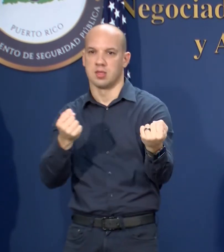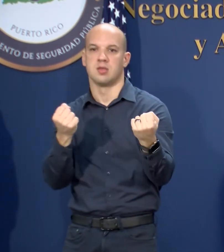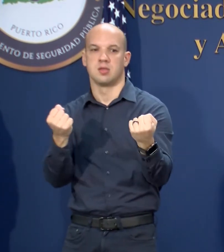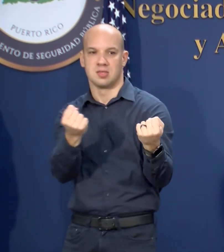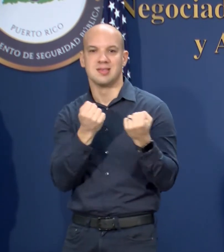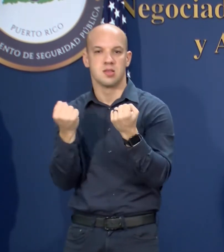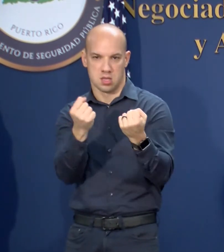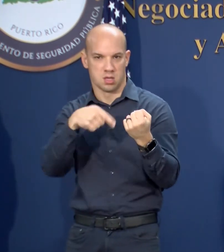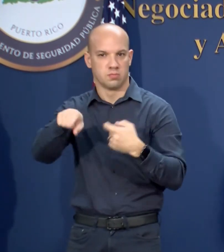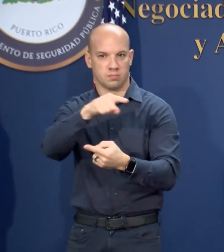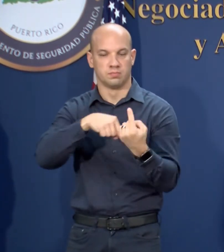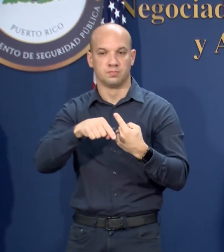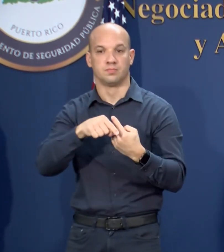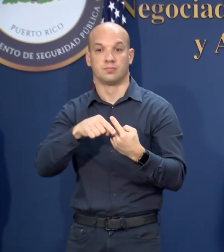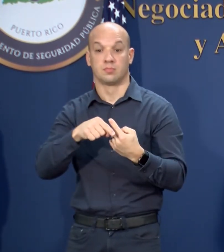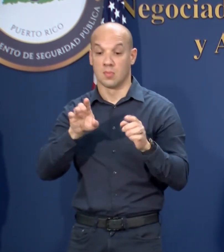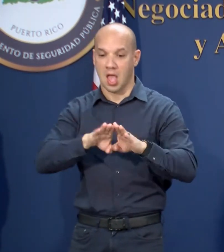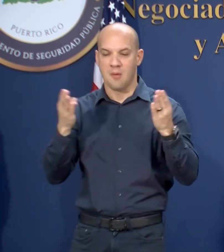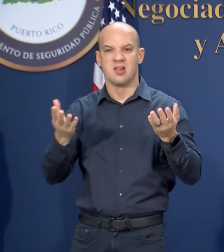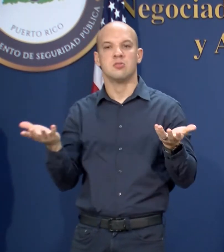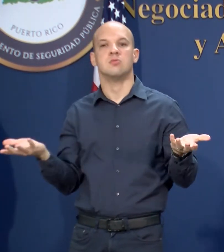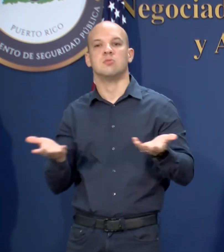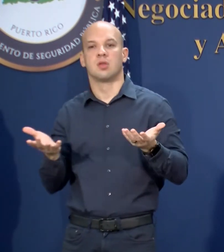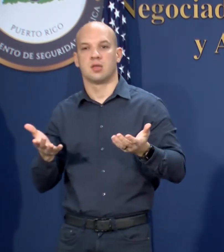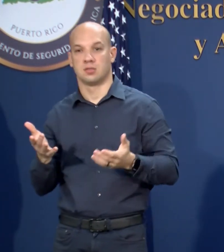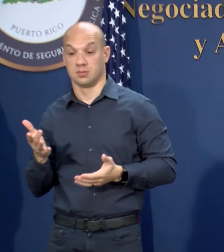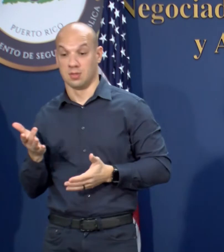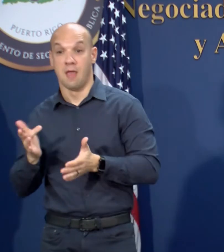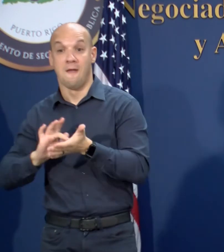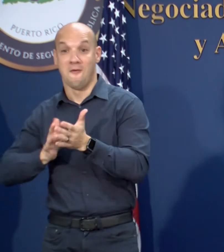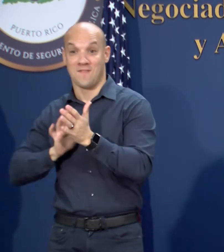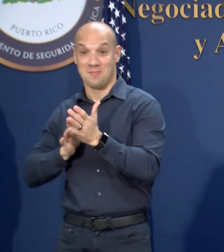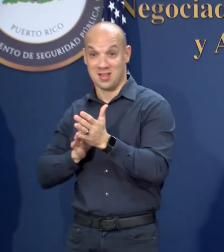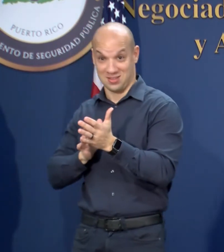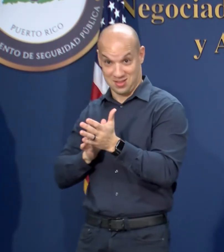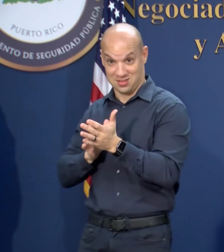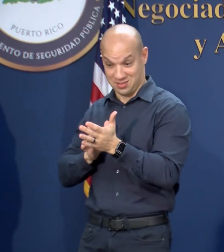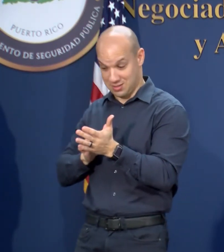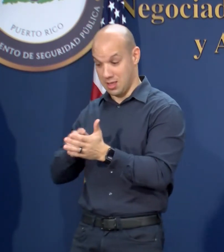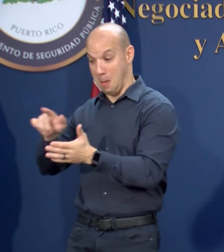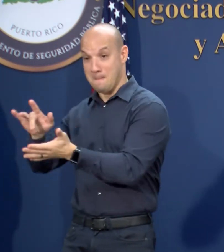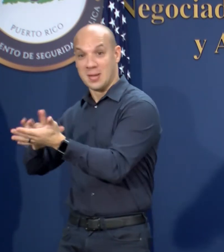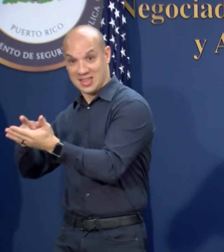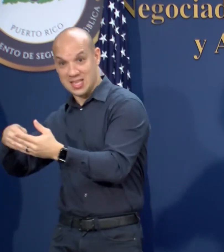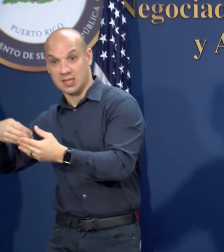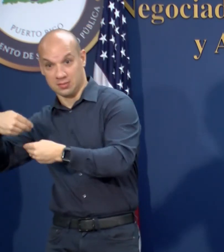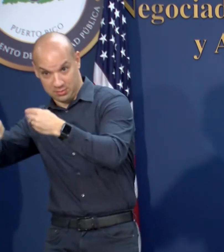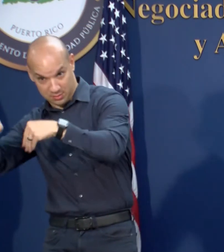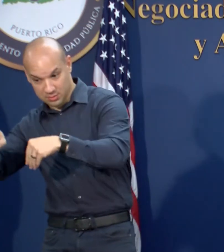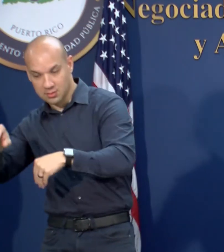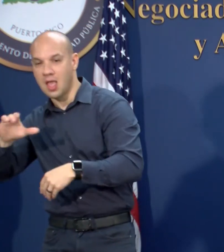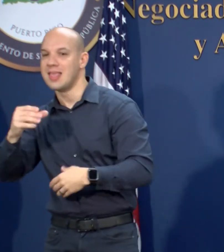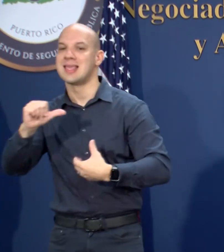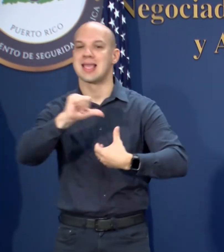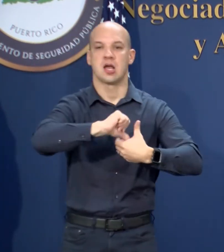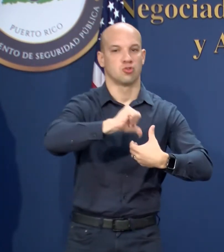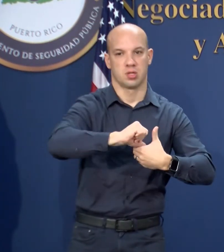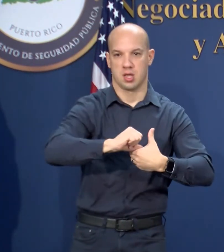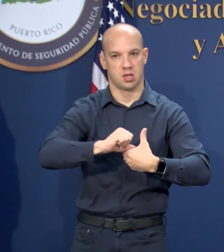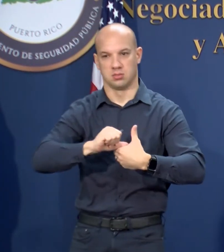Solamente podrán permanecer abiertos los recetarios de las farmacias y las gasolineras para el despacho de gasolina.